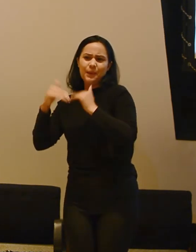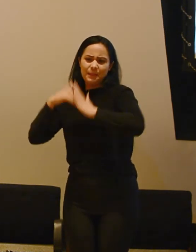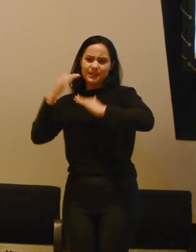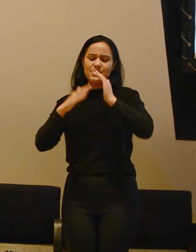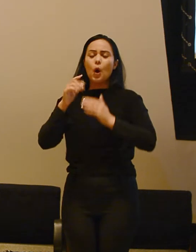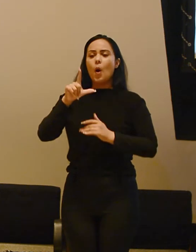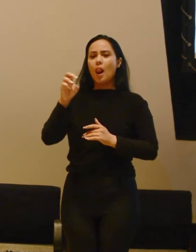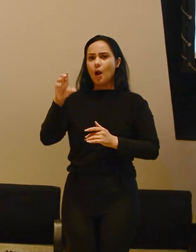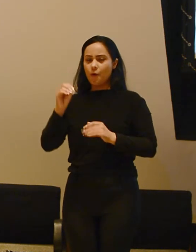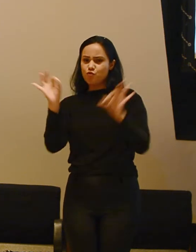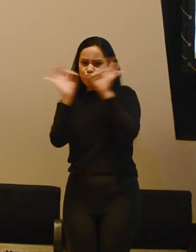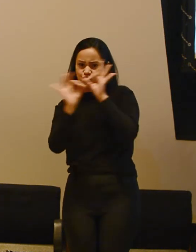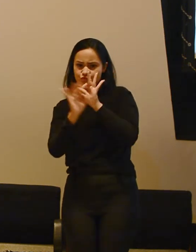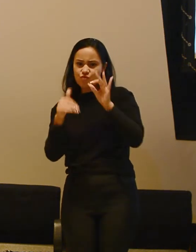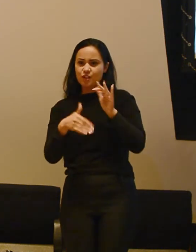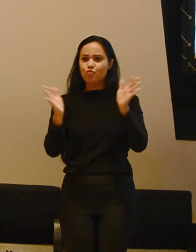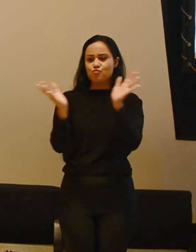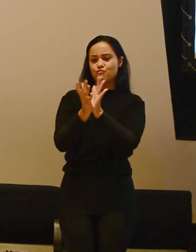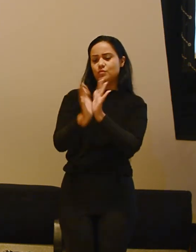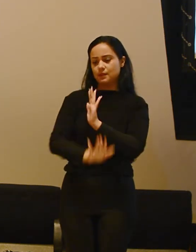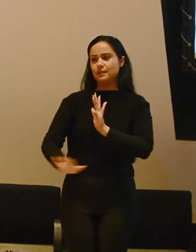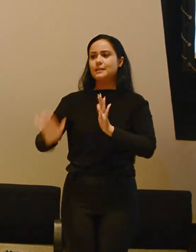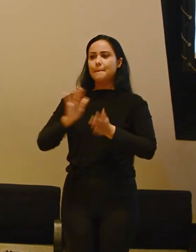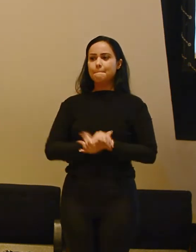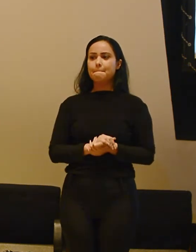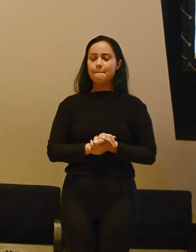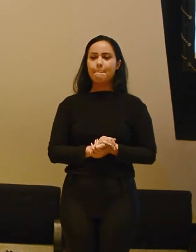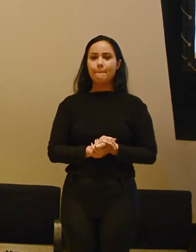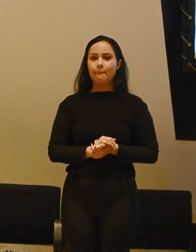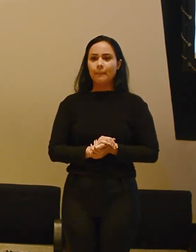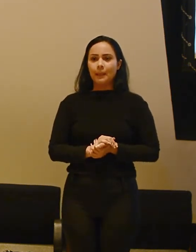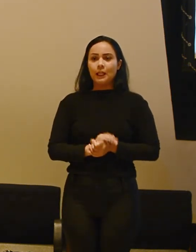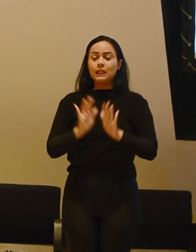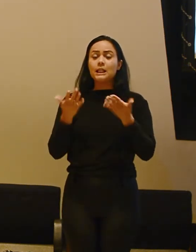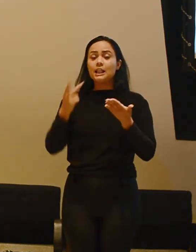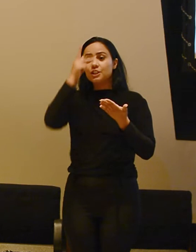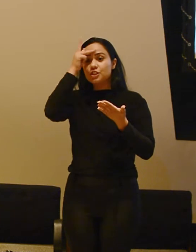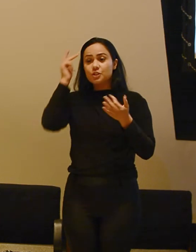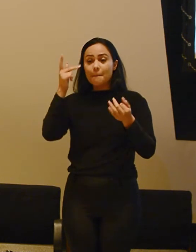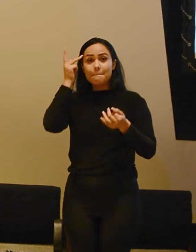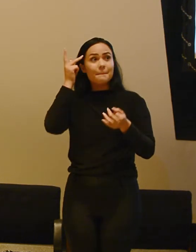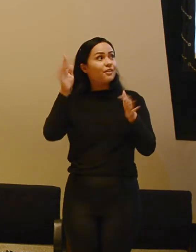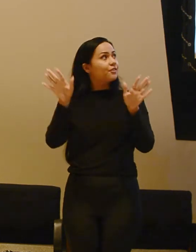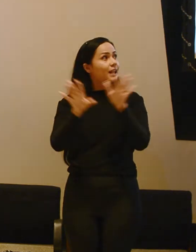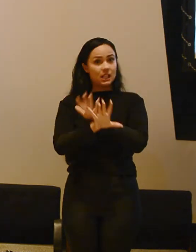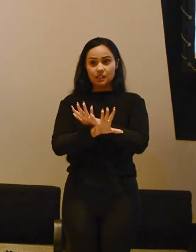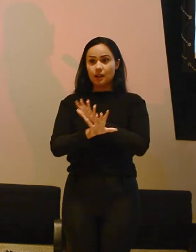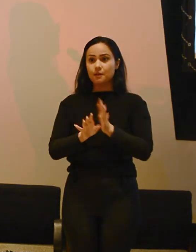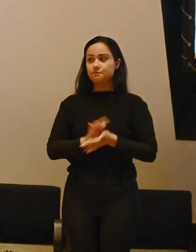que faz sucesso mesmo junto com as nossas crianças. E aí, gente, para finalizar... Opa!